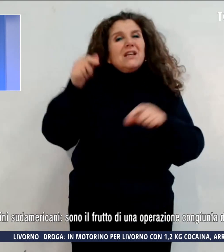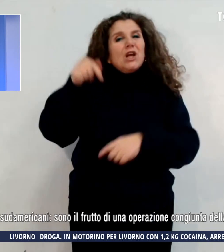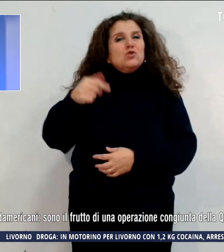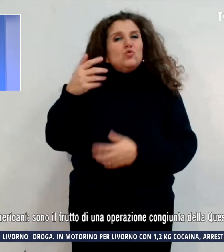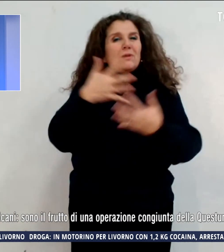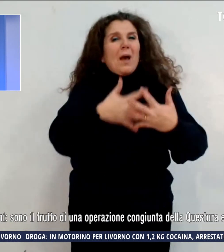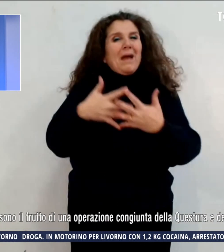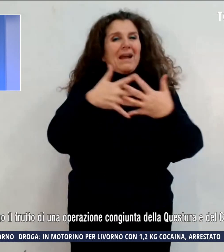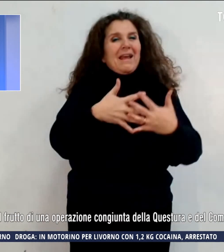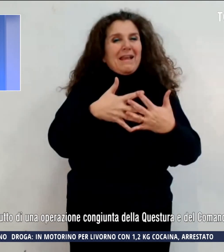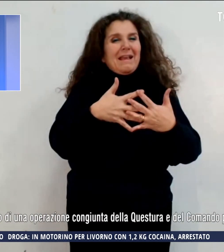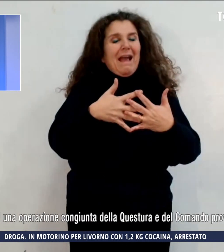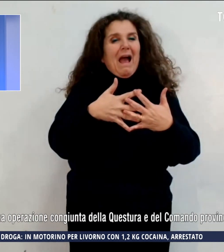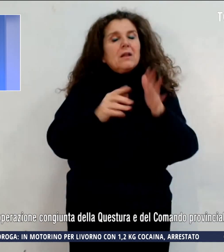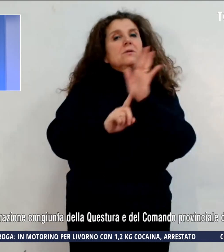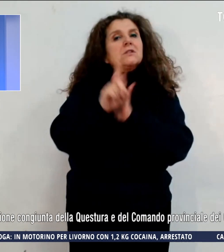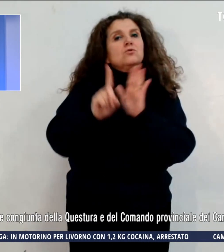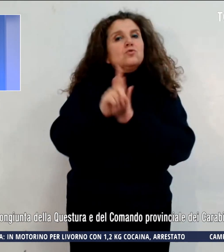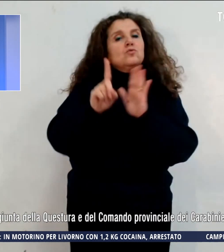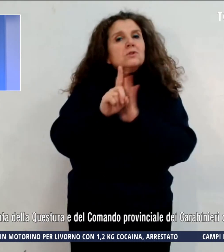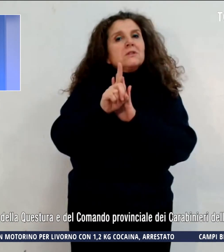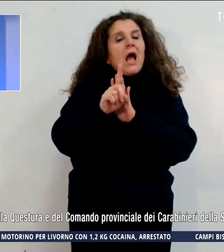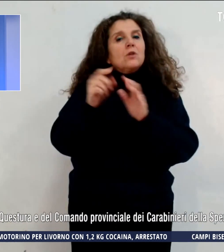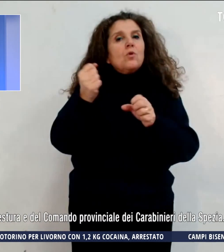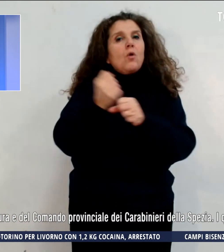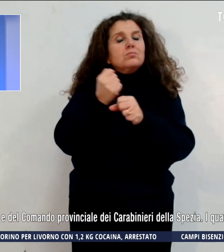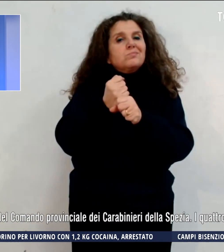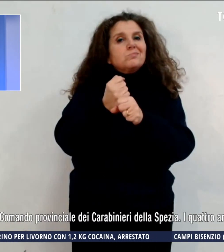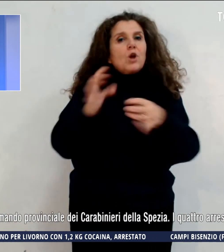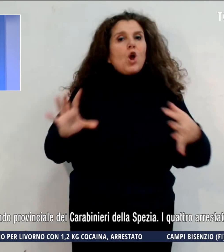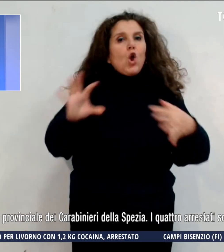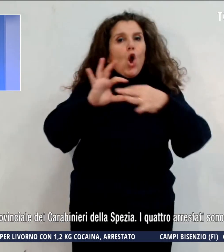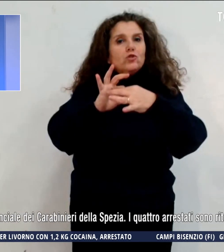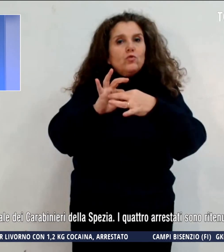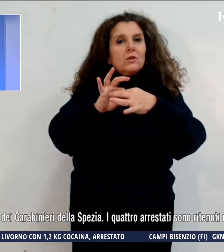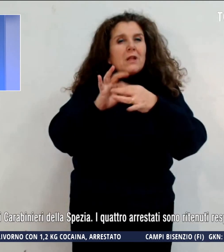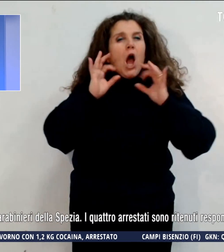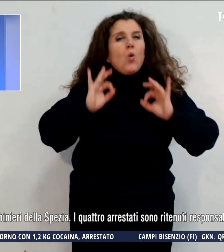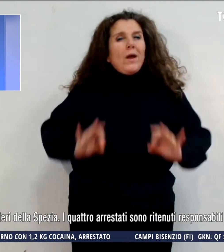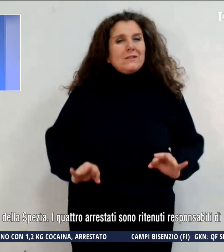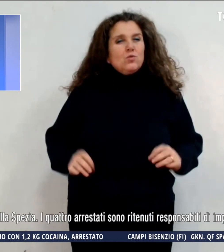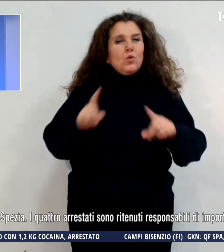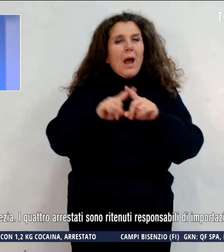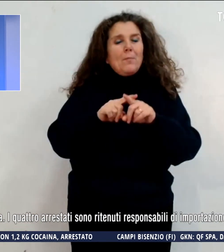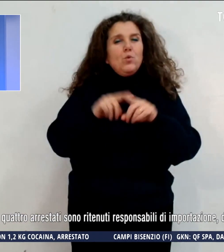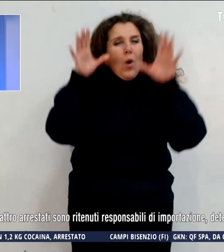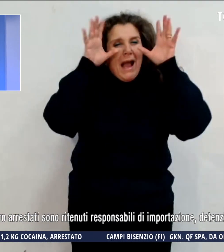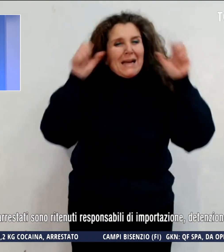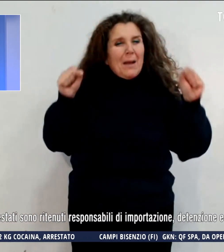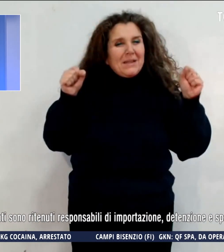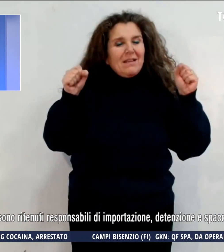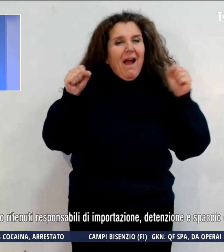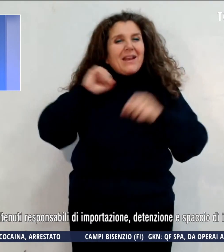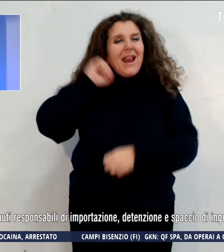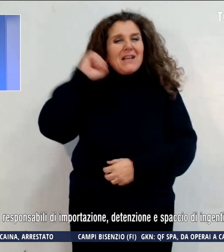il frutto di un'operazione congiunta della Questura e del Comando Provinciale dei Carabinieri di La Spezia.